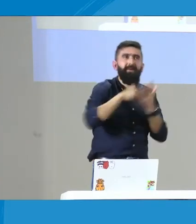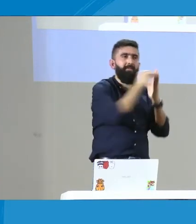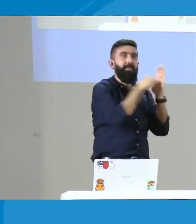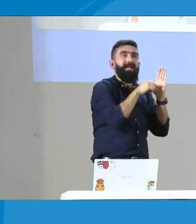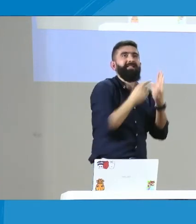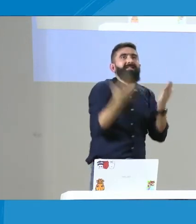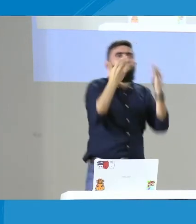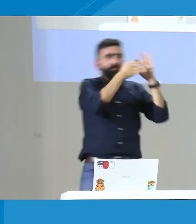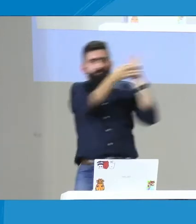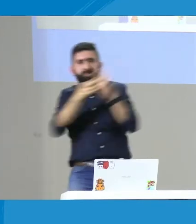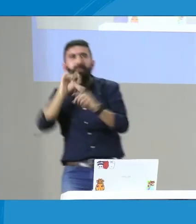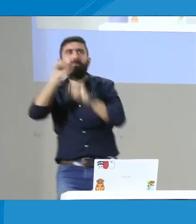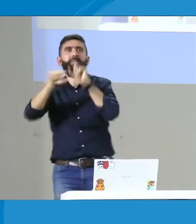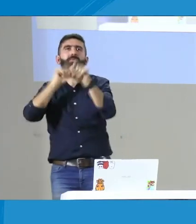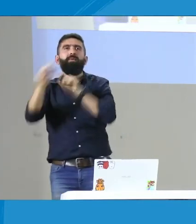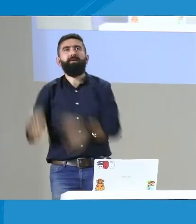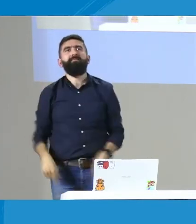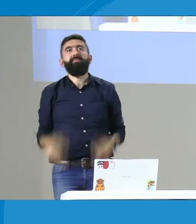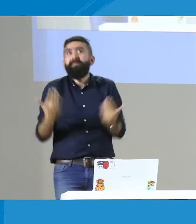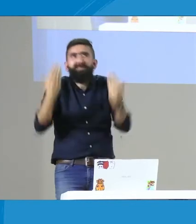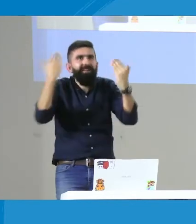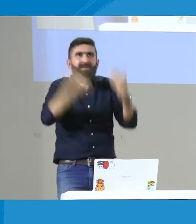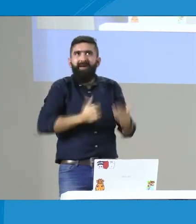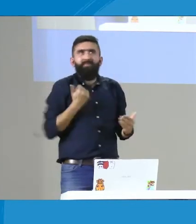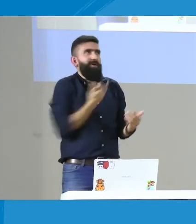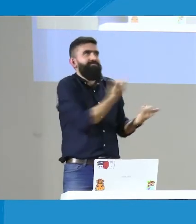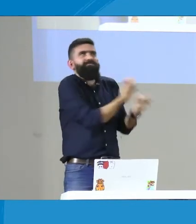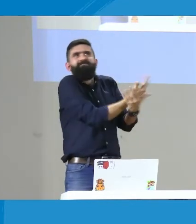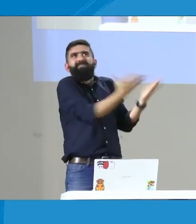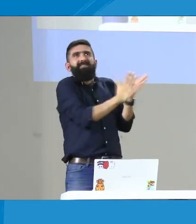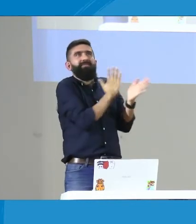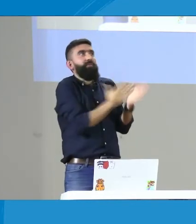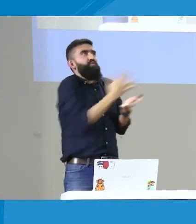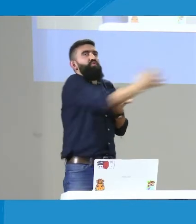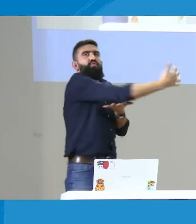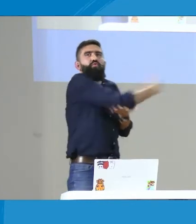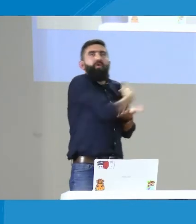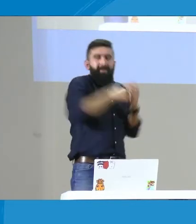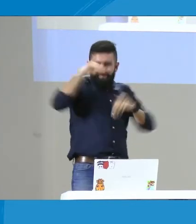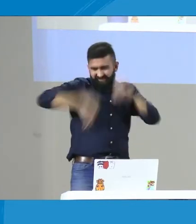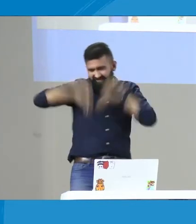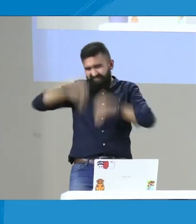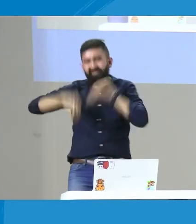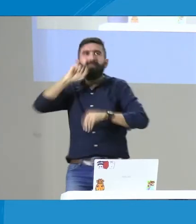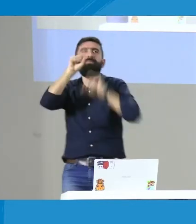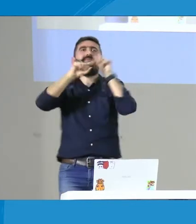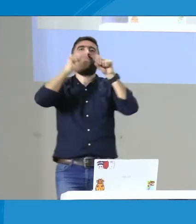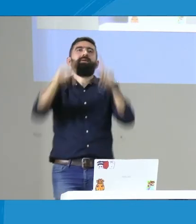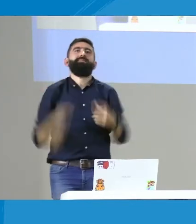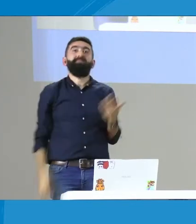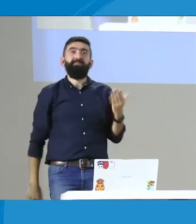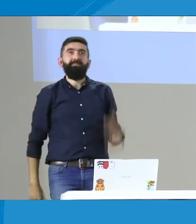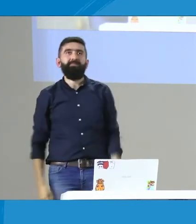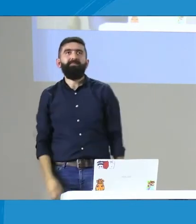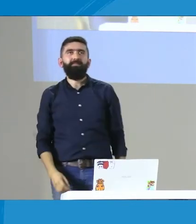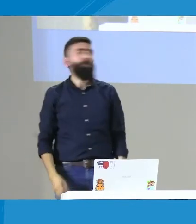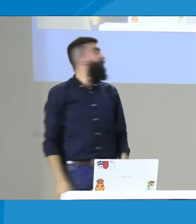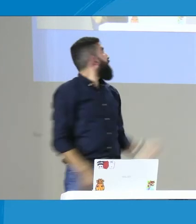que labra acerca de la cultura de la comunidad sorda. Entonces, ¿cómo hacemos ese asocio de toda esta información, de todos estos referentes para hacer el